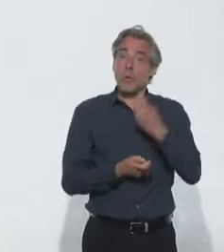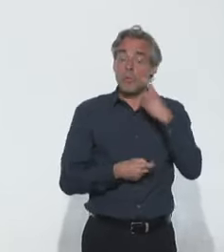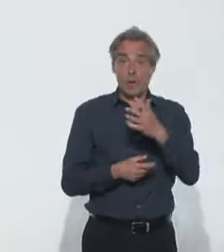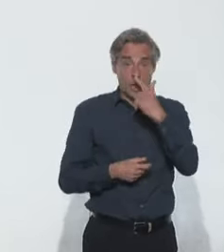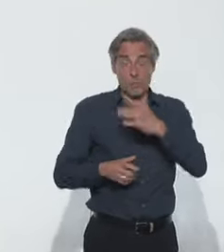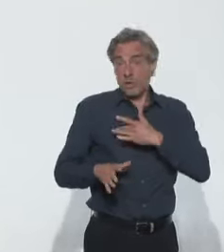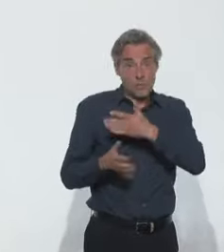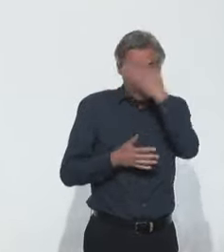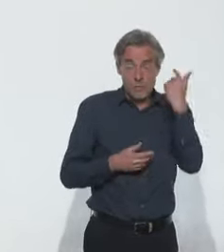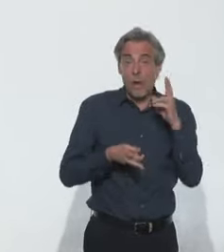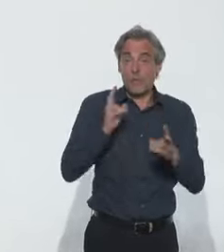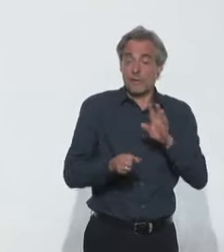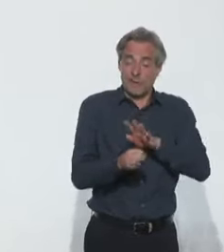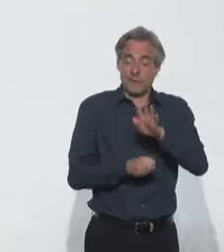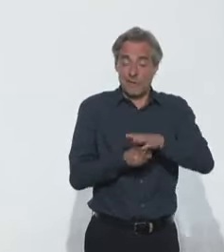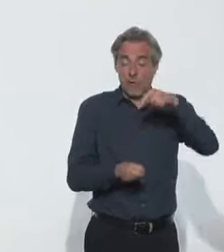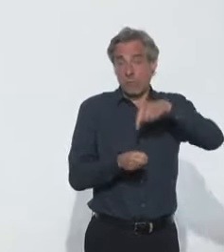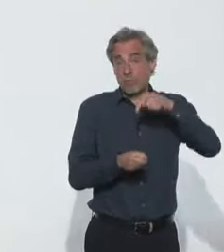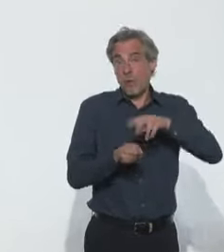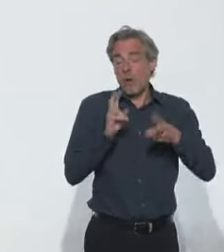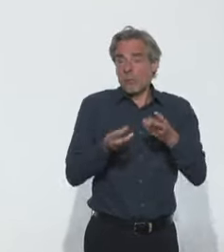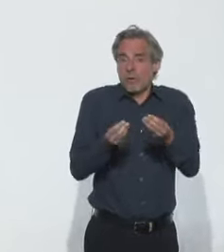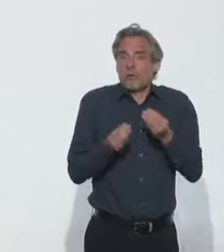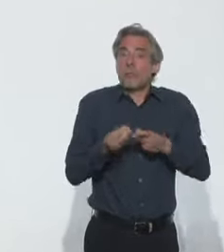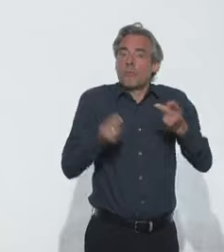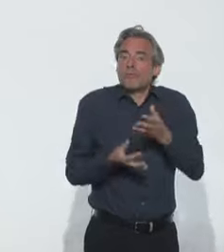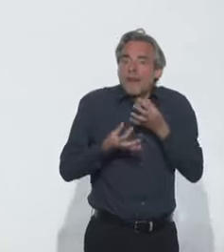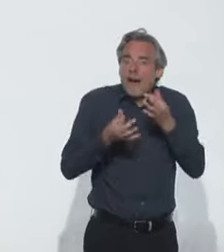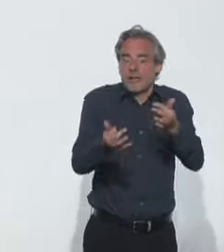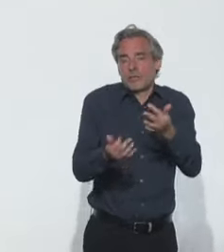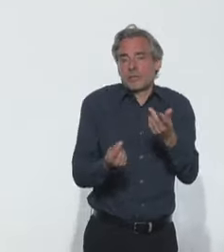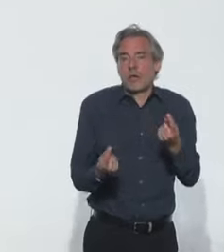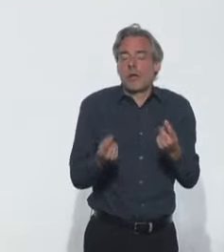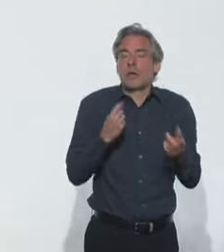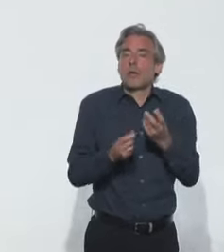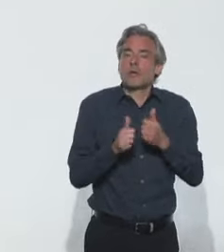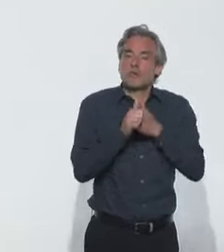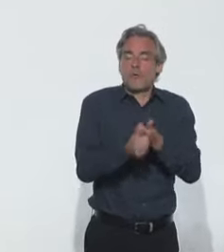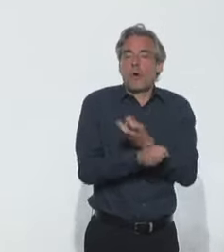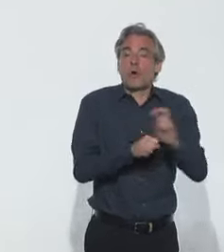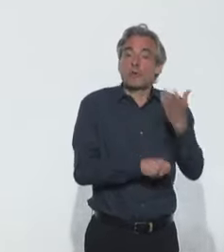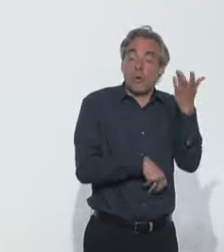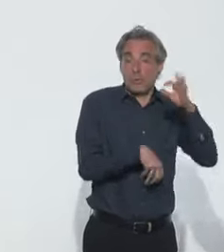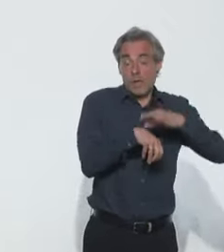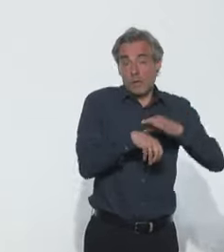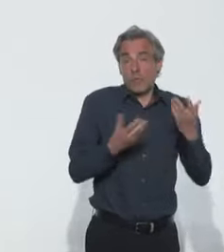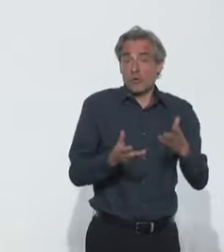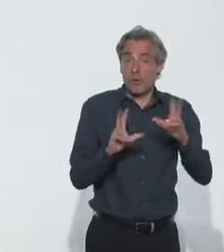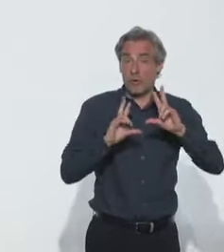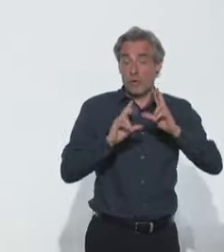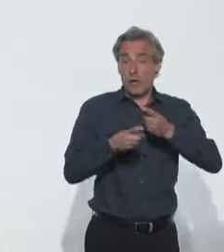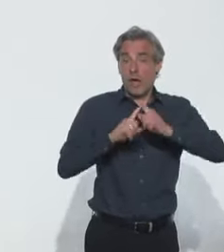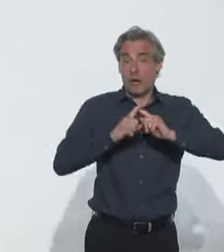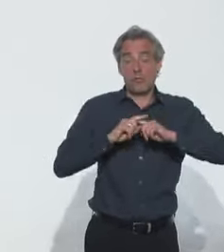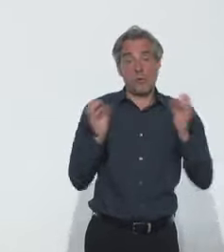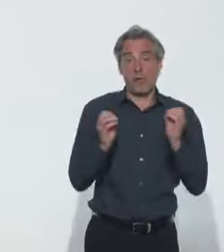cette hypothèse qui serait qu'on ait des anticorps qui finalement nous fragiliserait quelque part vis-à-vis du risque d'une autre infection. Ça n'a jamais été démontré dans